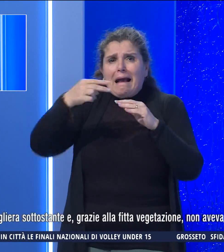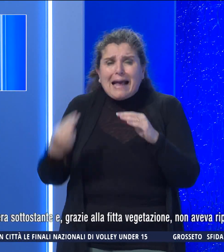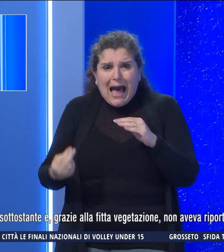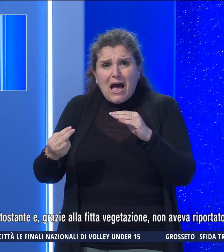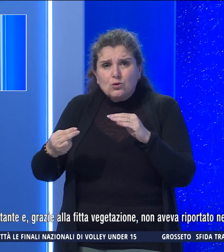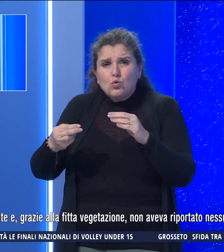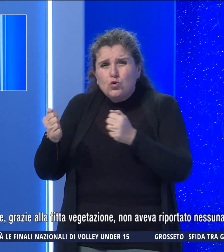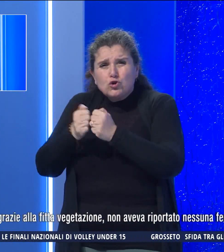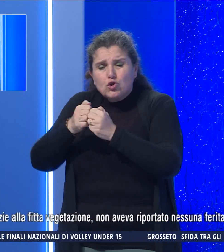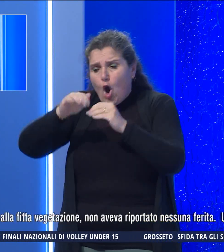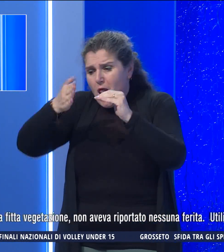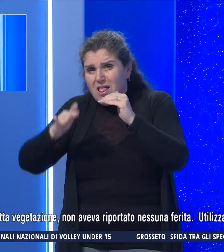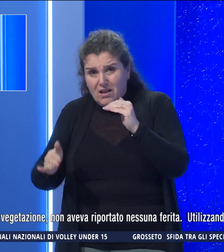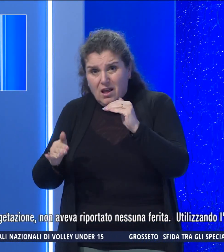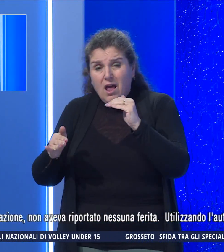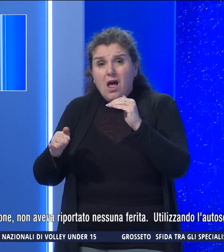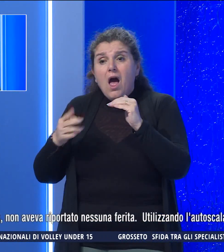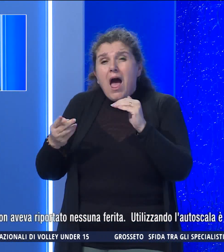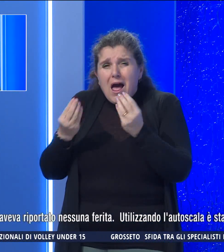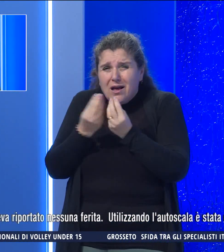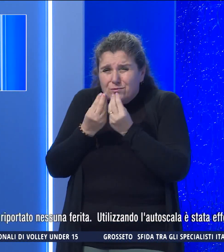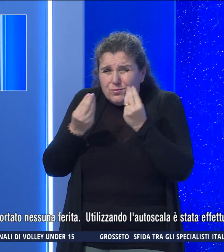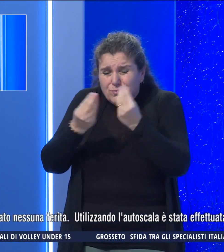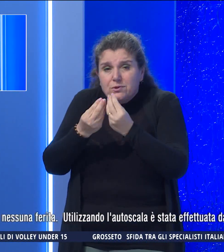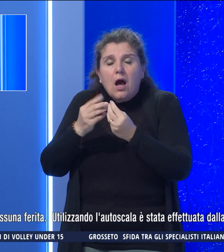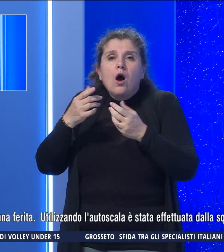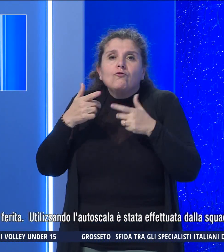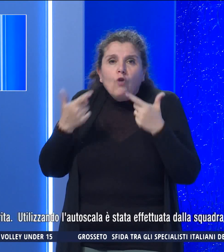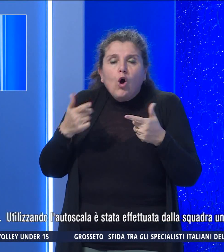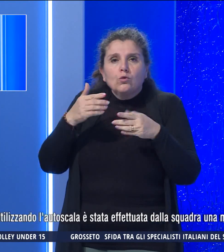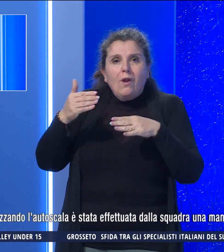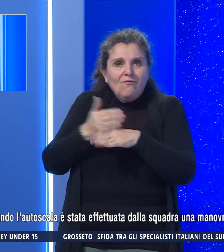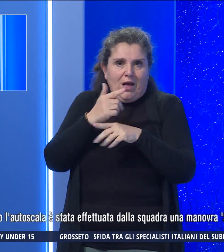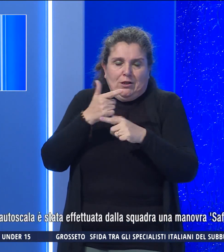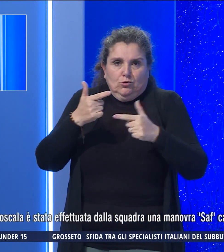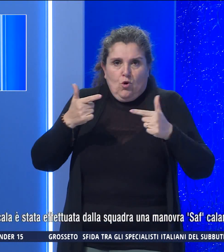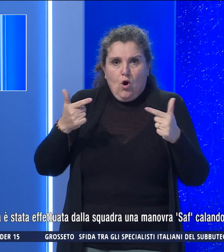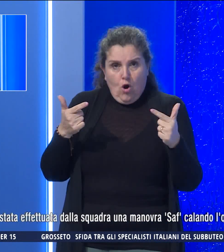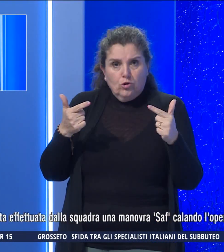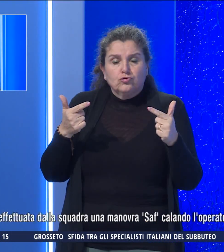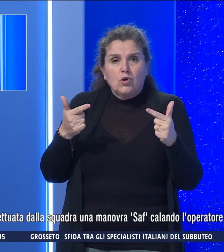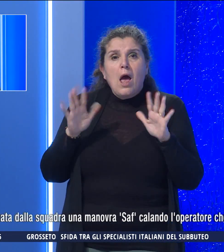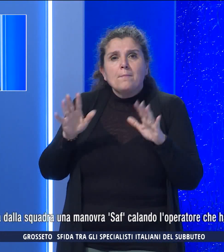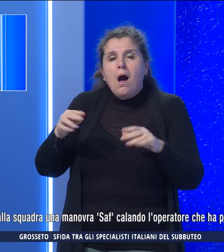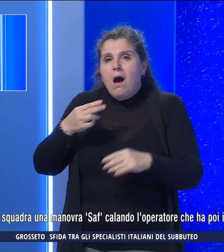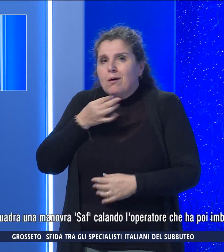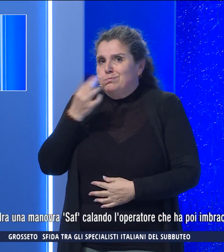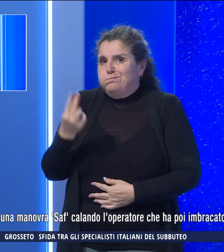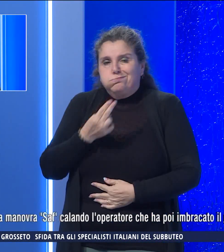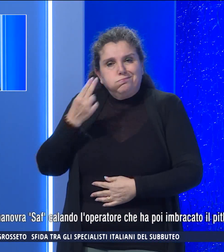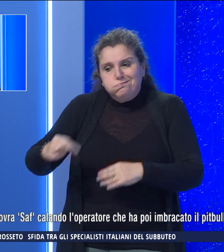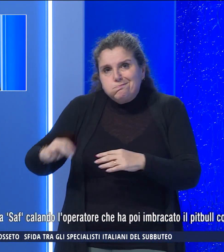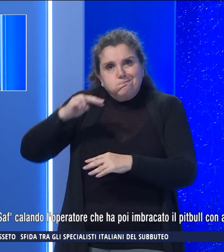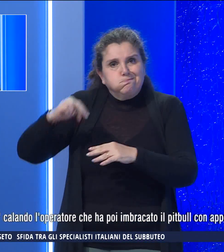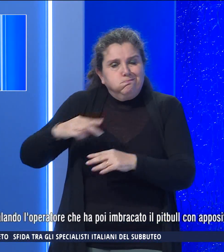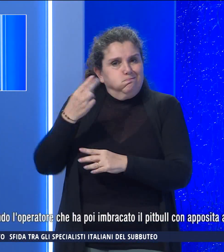e grazie alla fitta vegetazione non aveva riportato ferite però non riusciva a risalire.